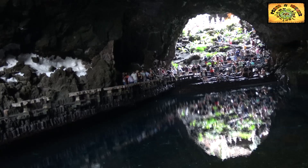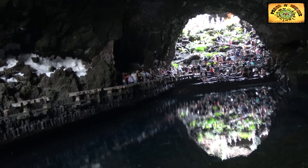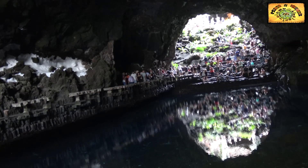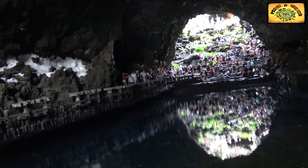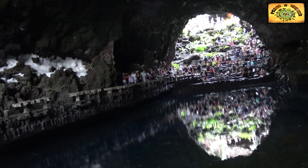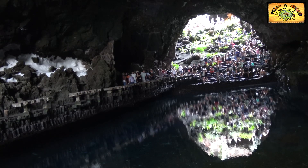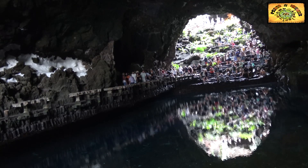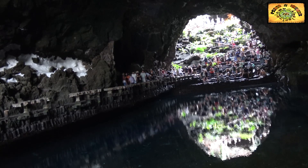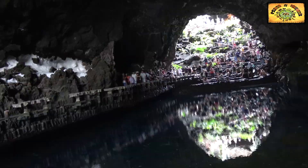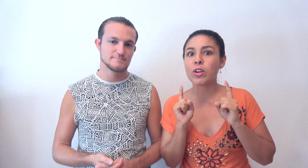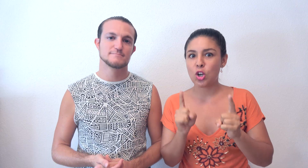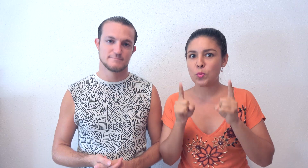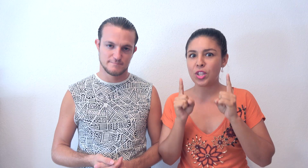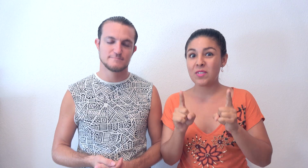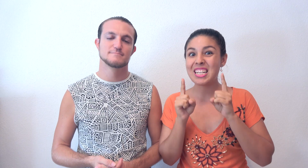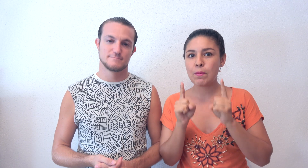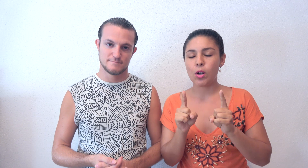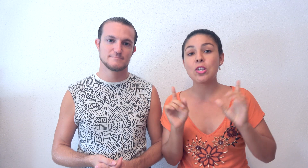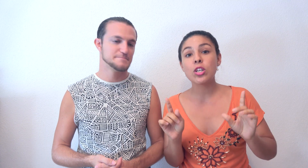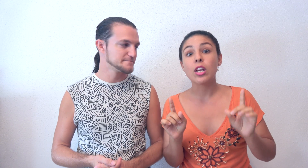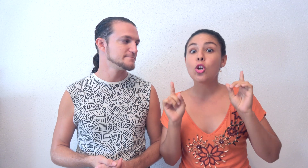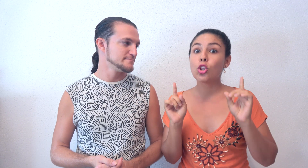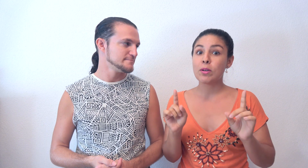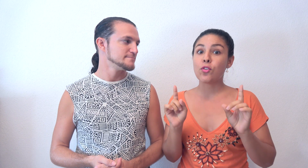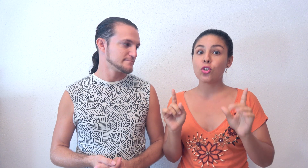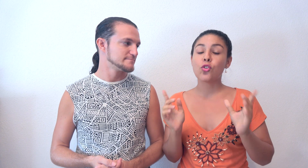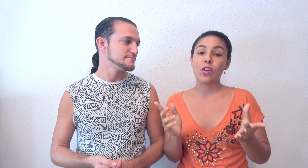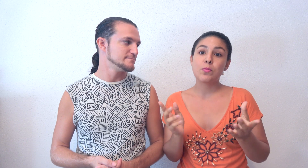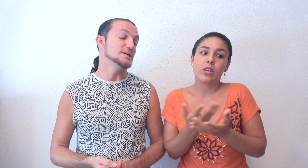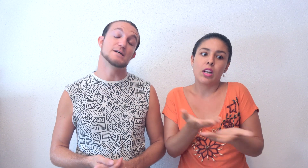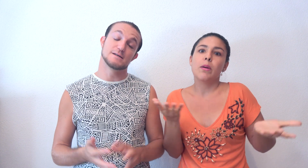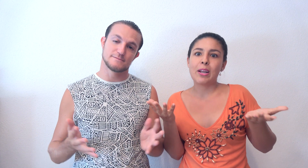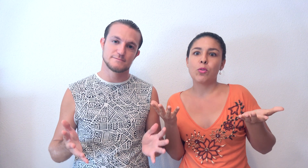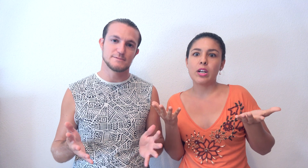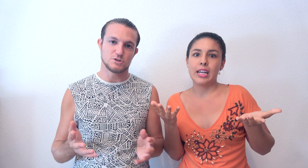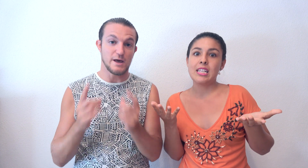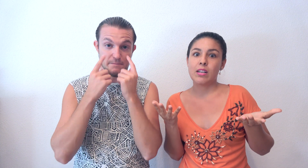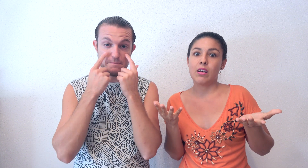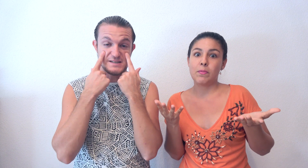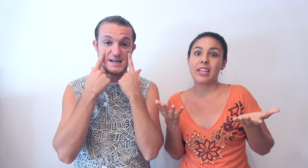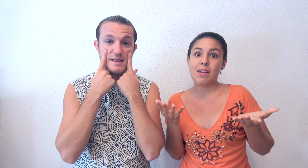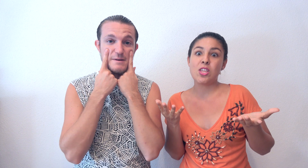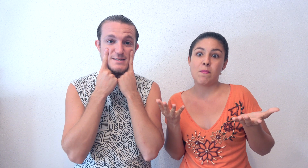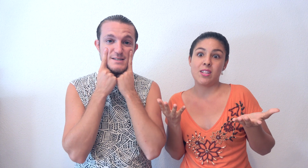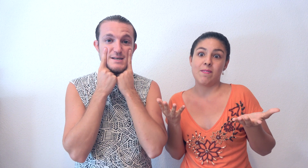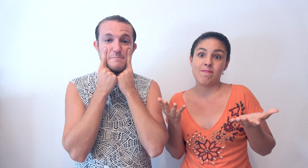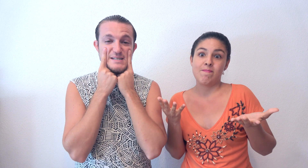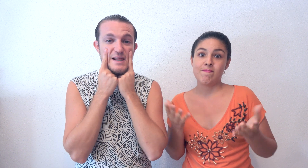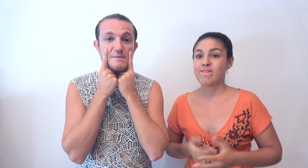quedáis ahí. Los veis porque los podréis ver sin problemas. Bueno, no toméis fotos con flash porque les perjudica, Respetad el medio ambiente. Pensad además